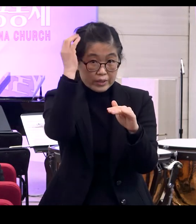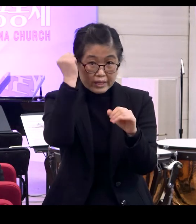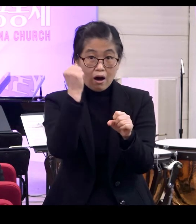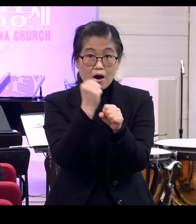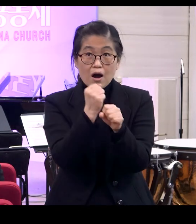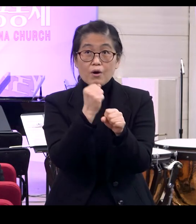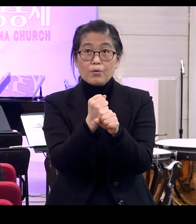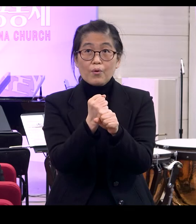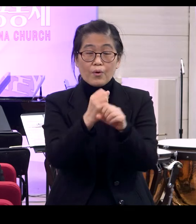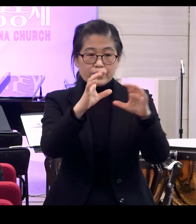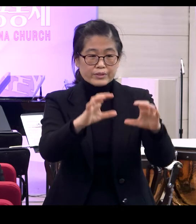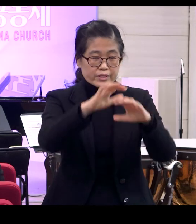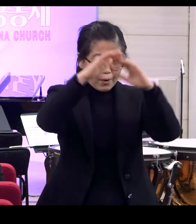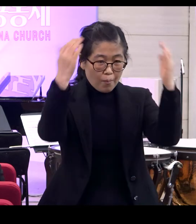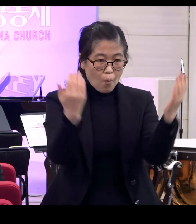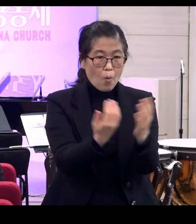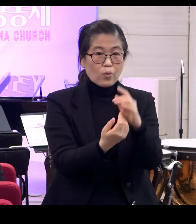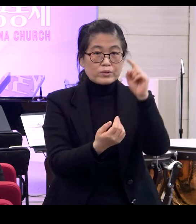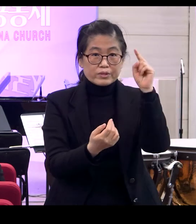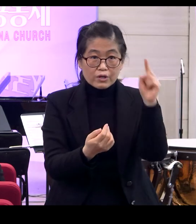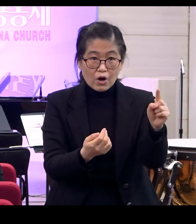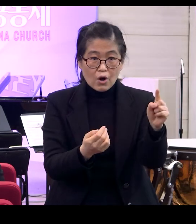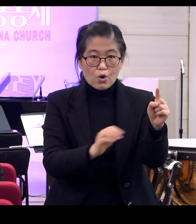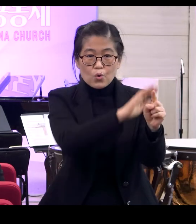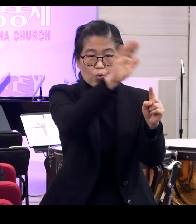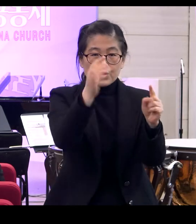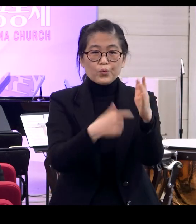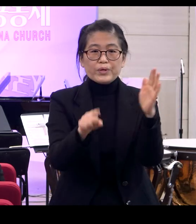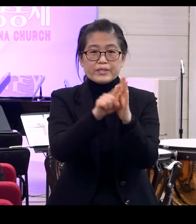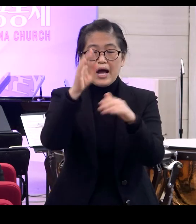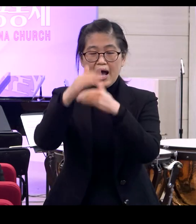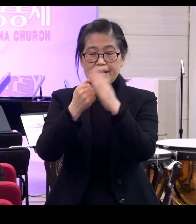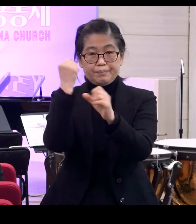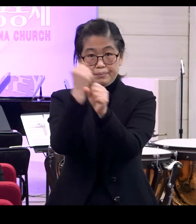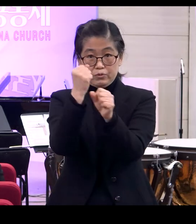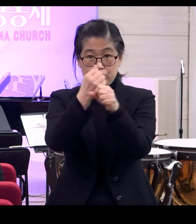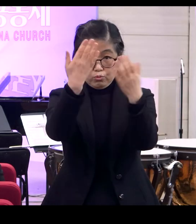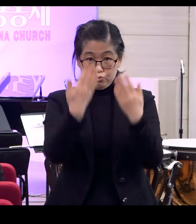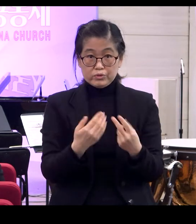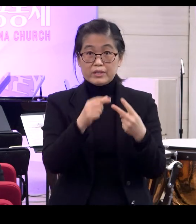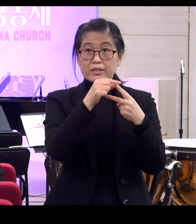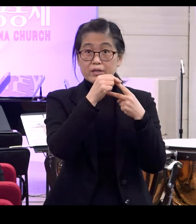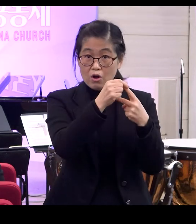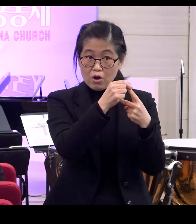세상이 모든 것은 다 우리를 위해서 하나님 만드셨다는 것과 그리고